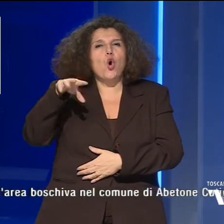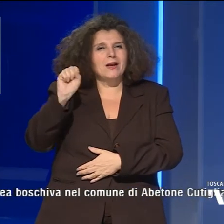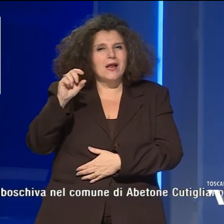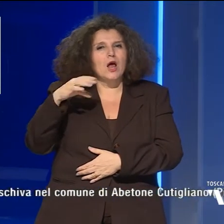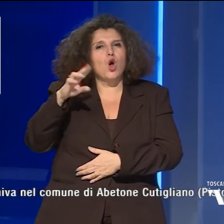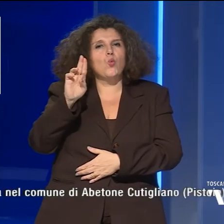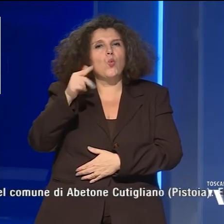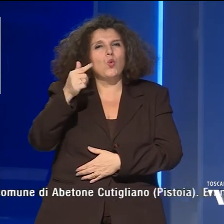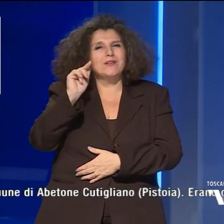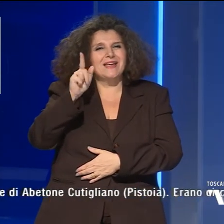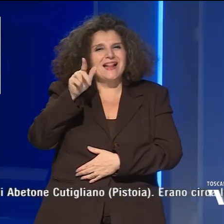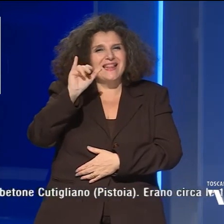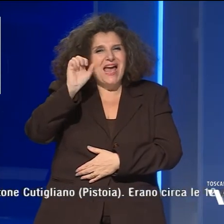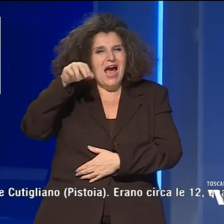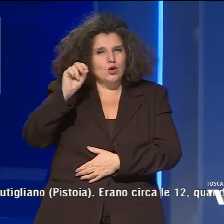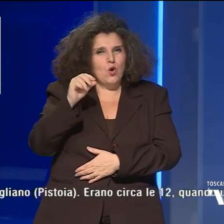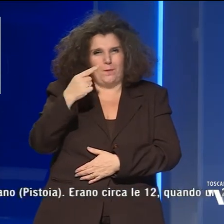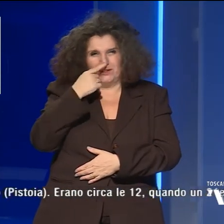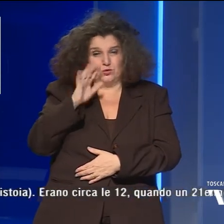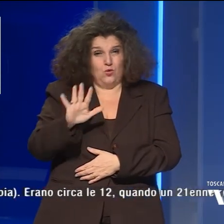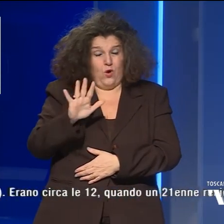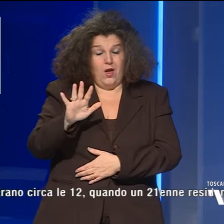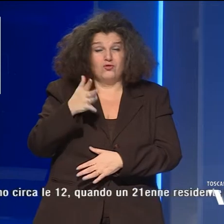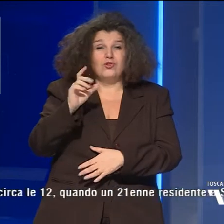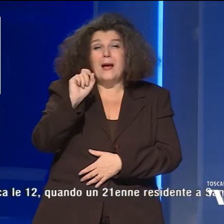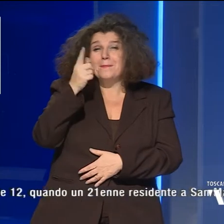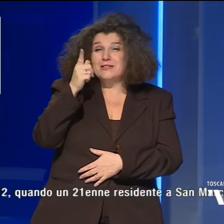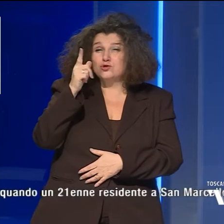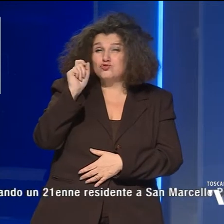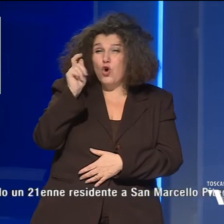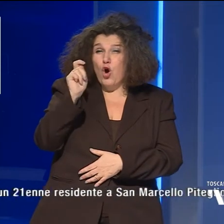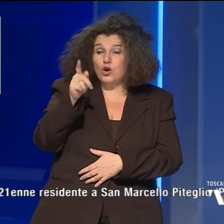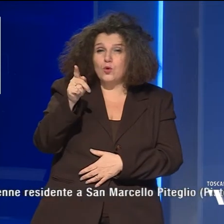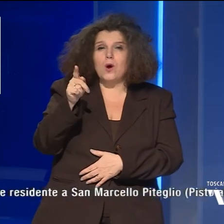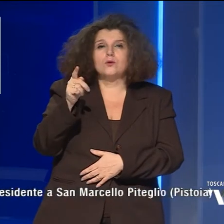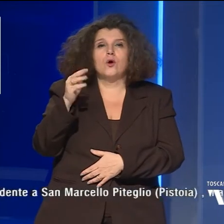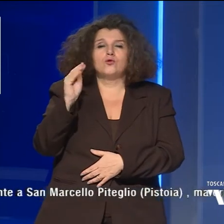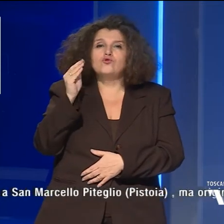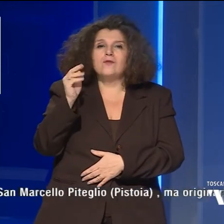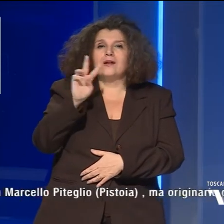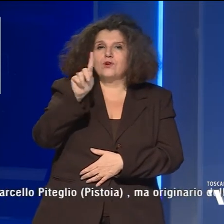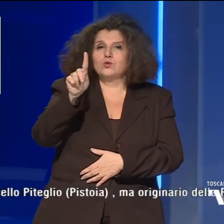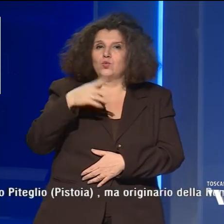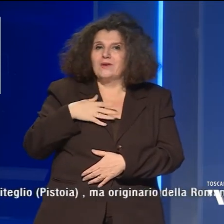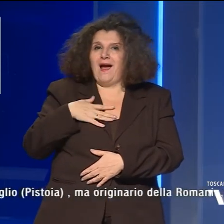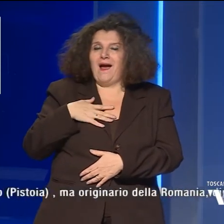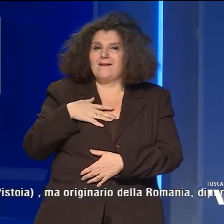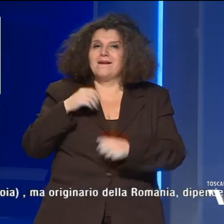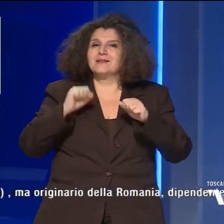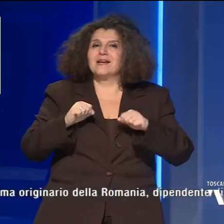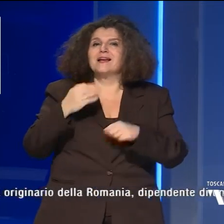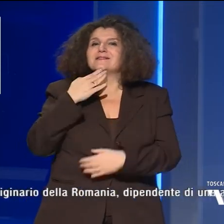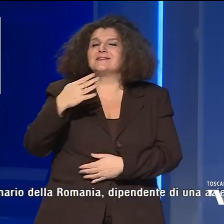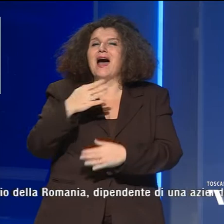provincia di Pistoia. Erano circa le 12 quando un 21enne, residente a San Marcello Piteglio,